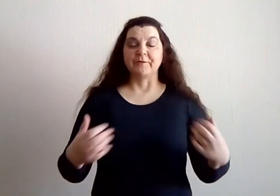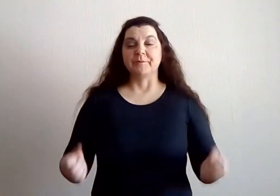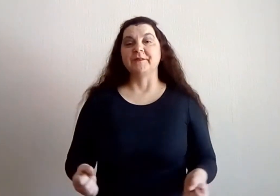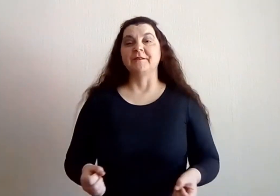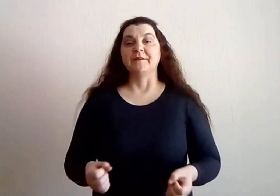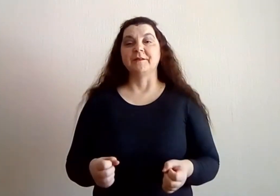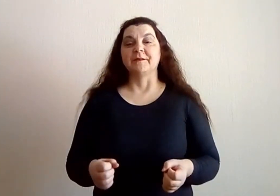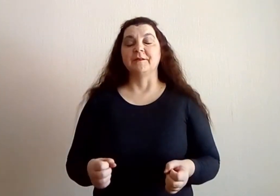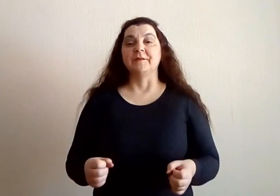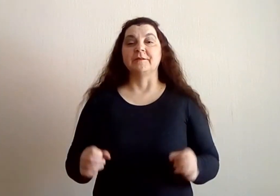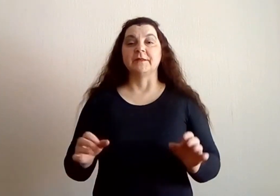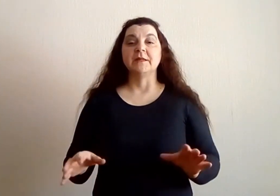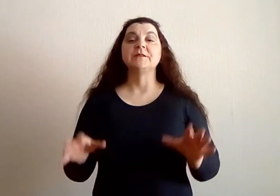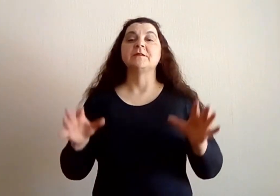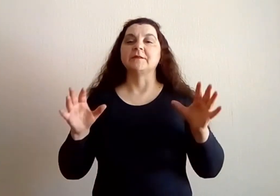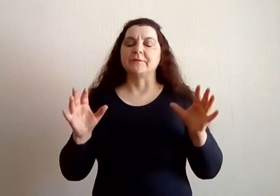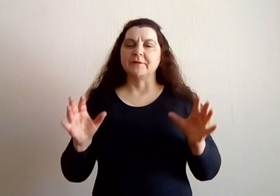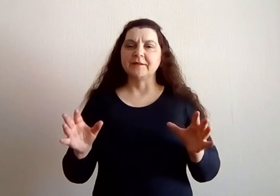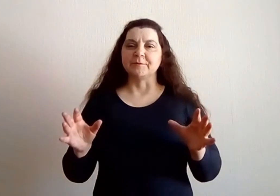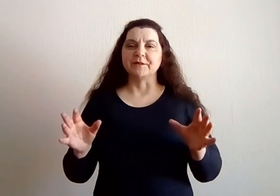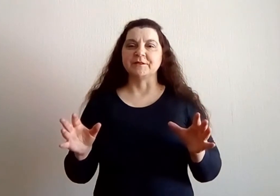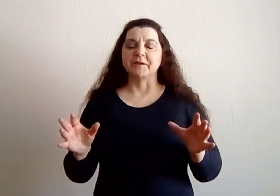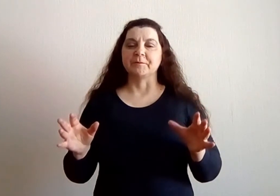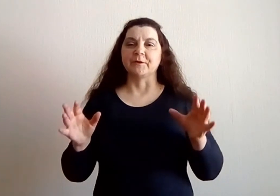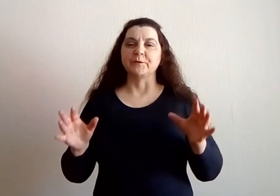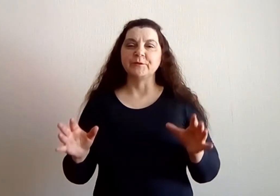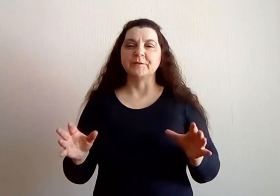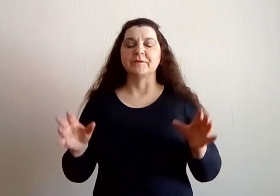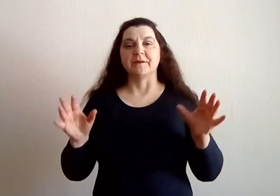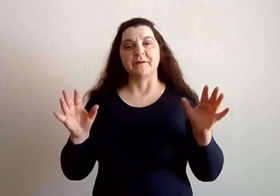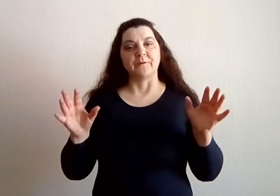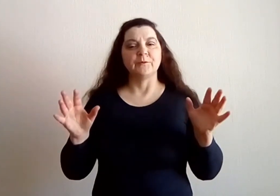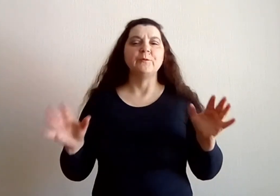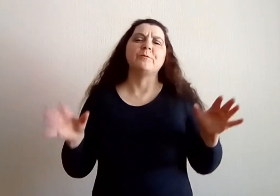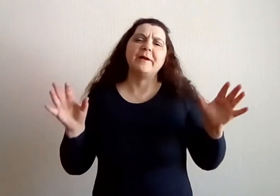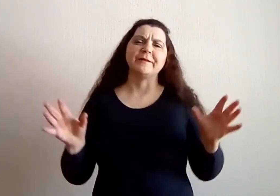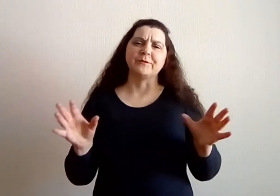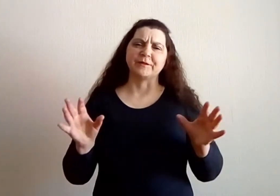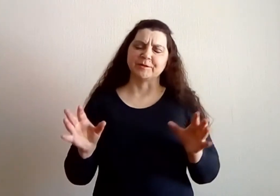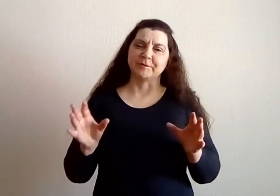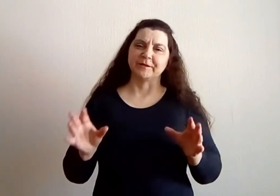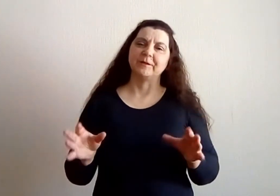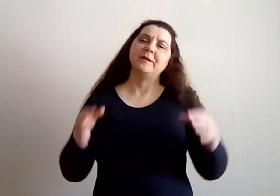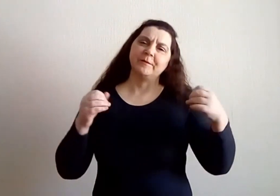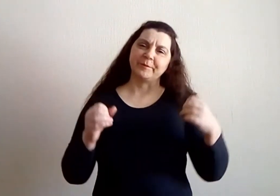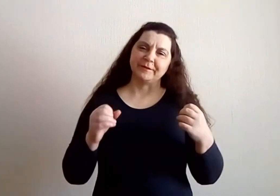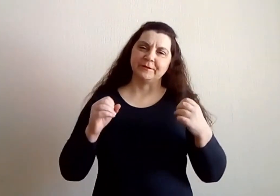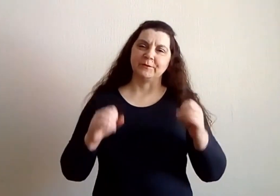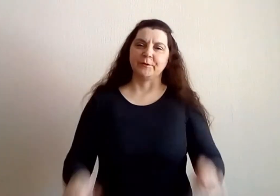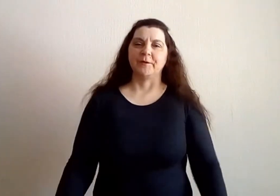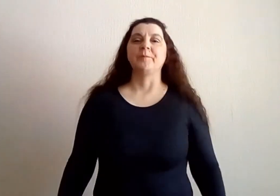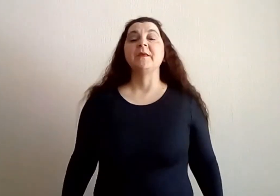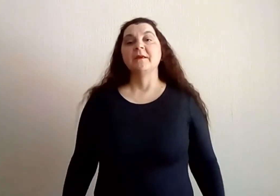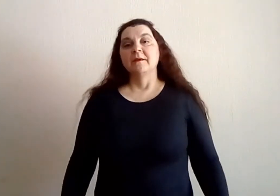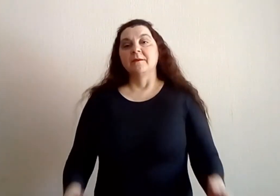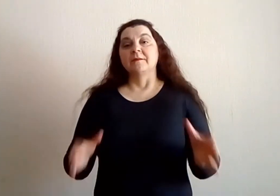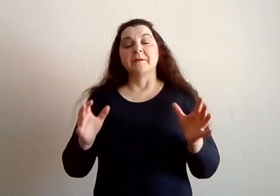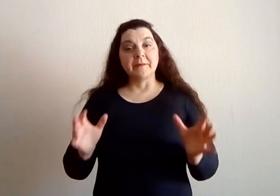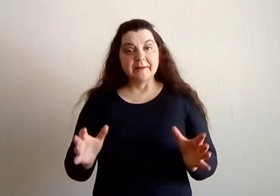выполнении тех или иных задач, давайте мы сейчас погрузимся в маленькую, скажем так, предысторию. Дедлайн,